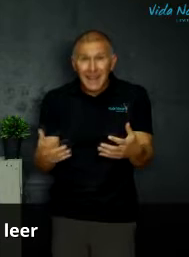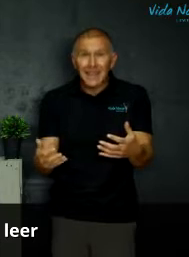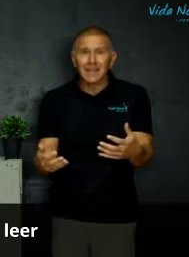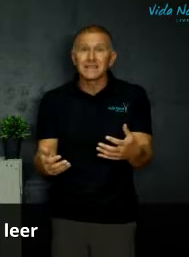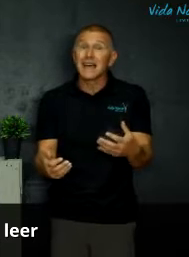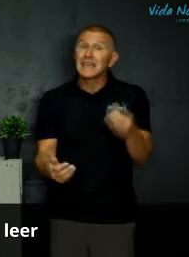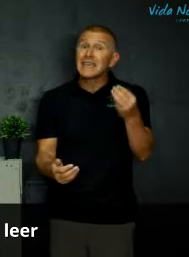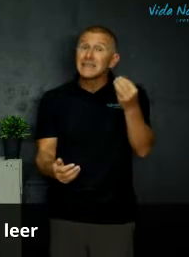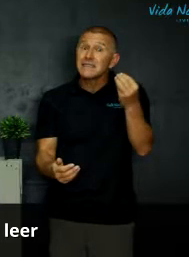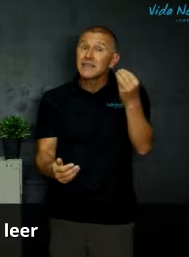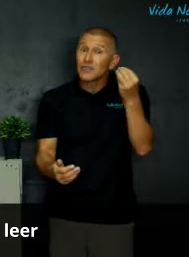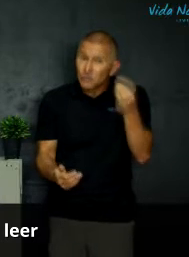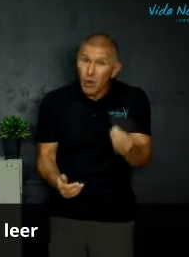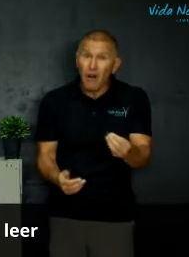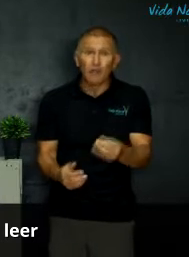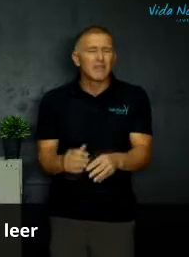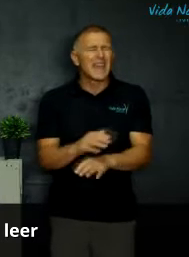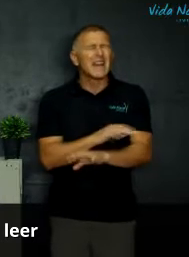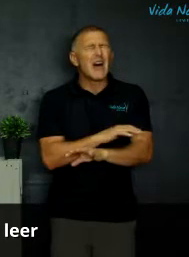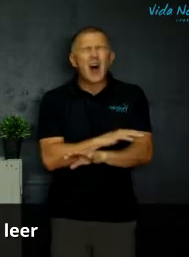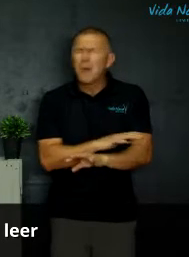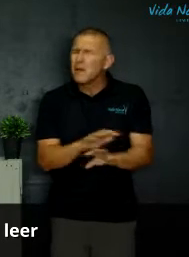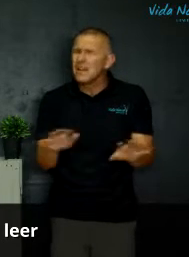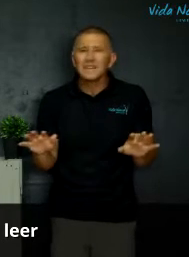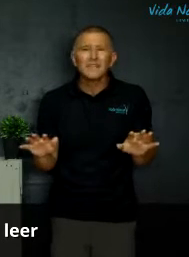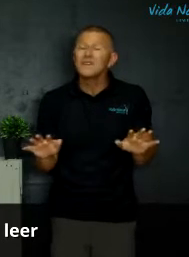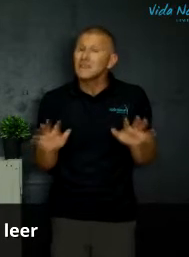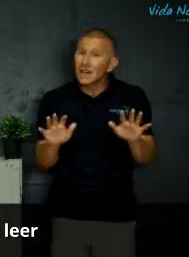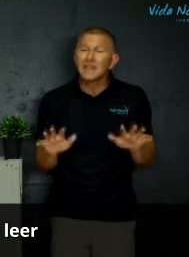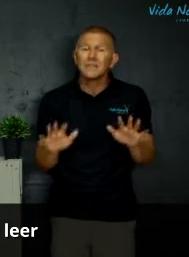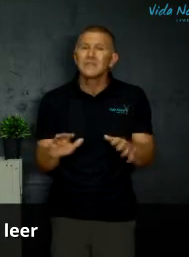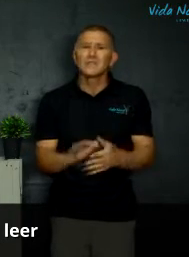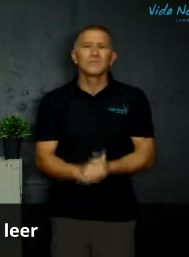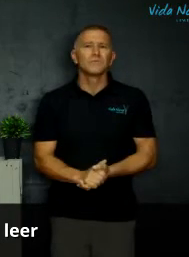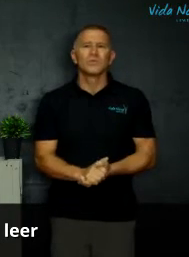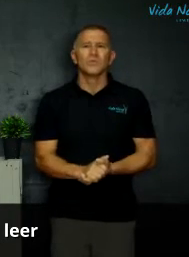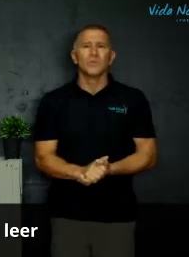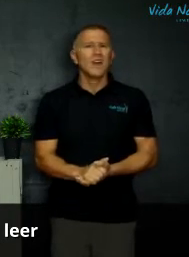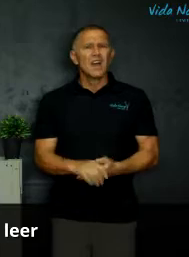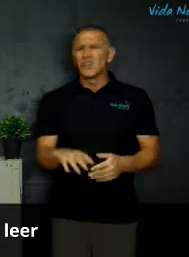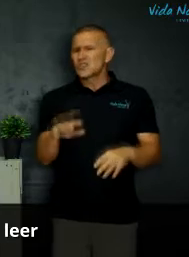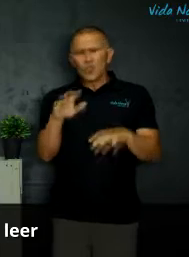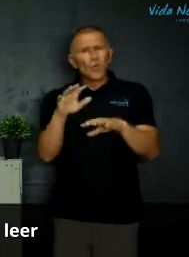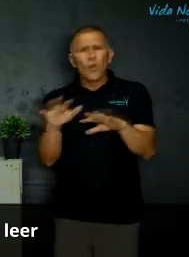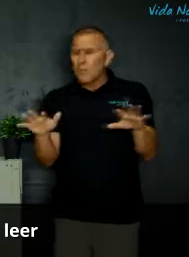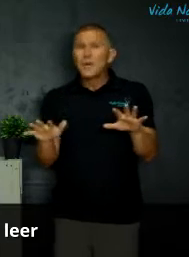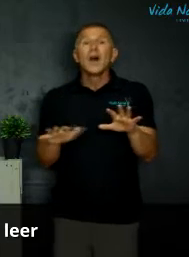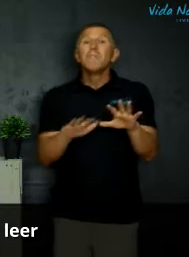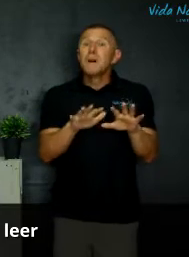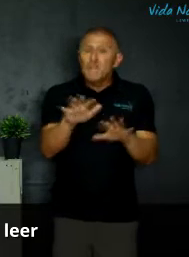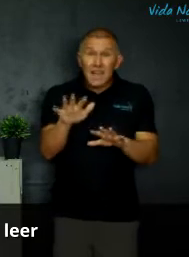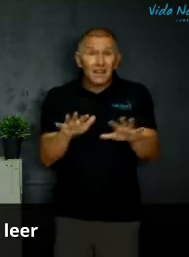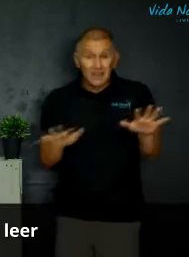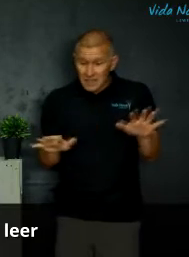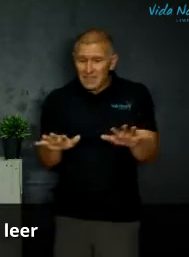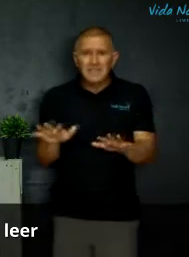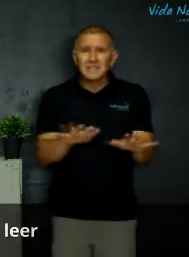leer, is hy kies twaalf en allemaal het geweet wat hy bezig is om te doen. Daar is een klomp bewegings in Jesus'